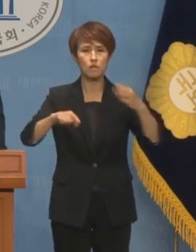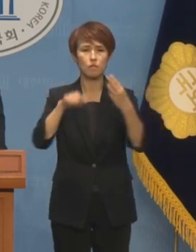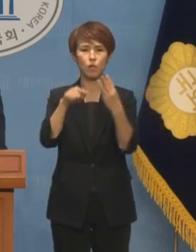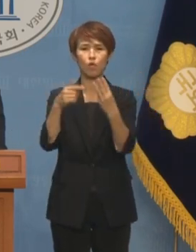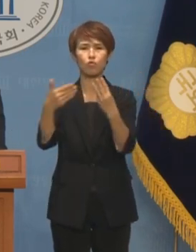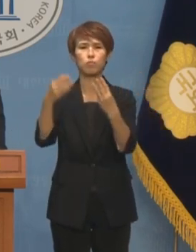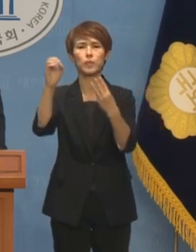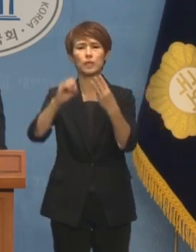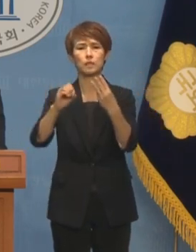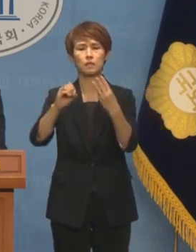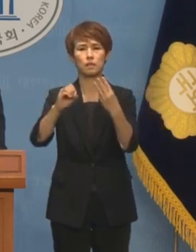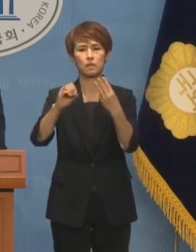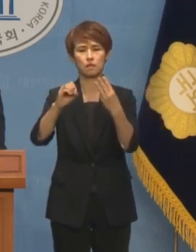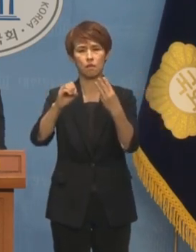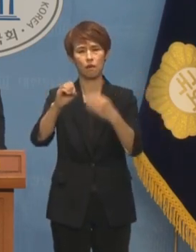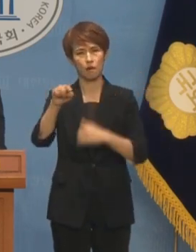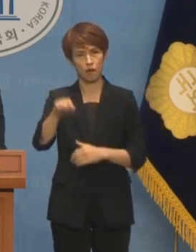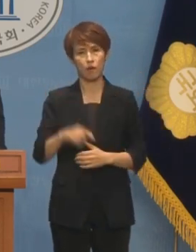%까지 떨어졌습니다.